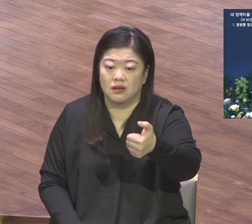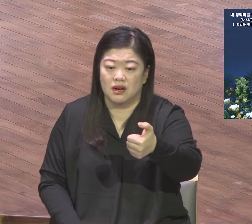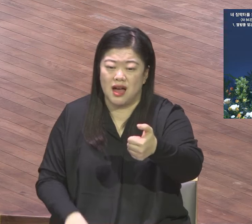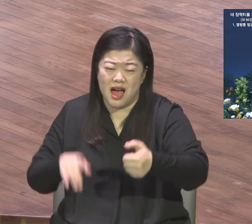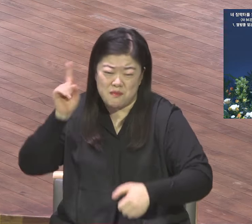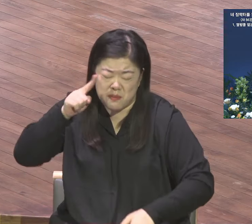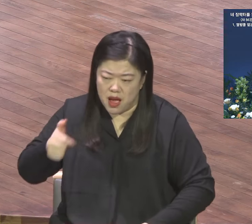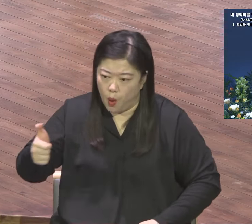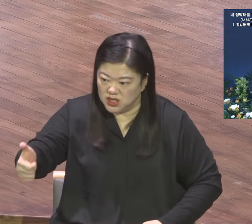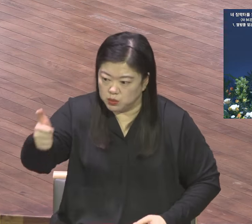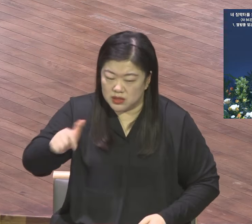죽어간다 매일